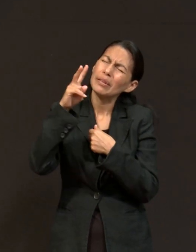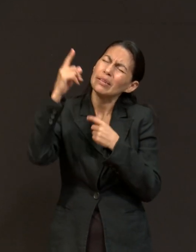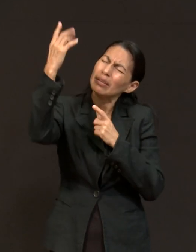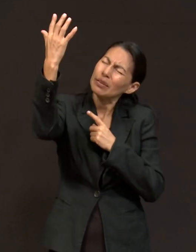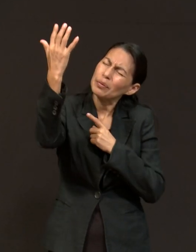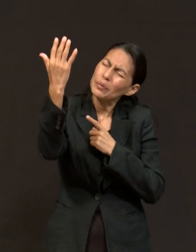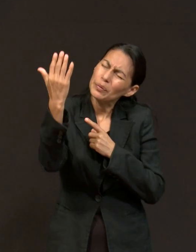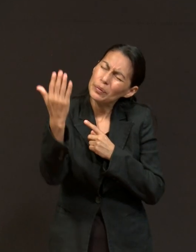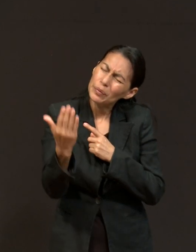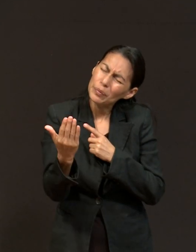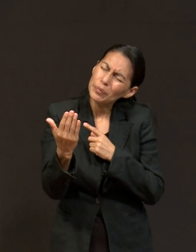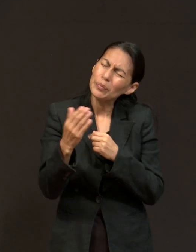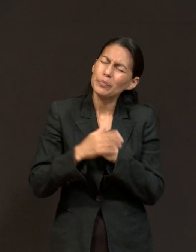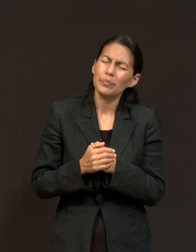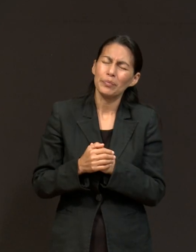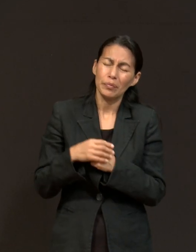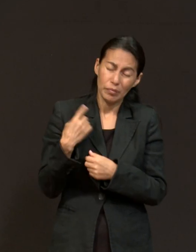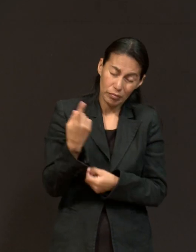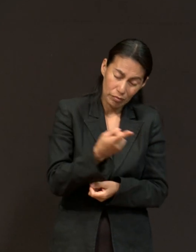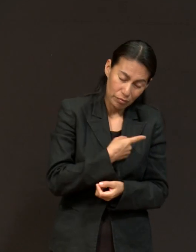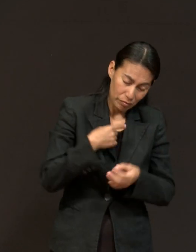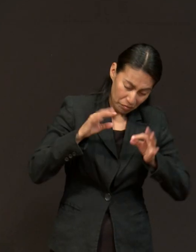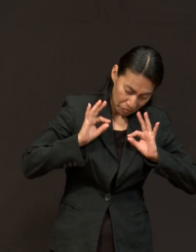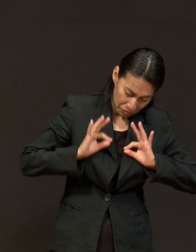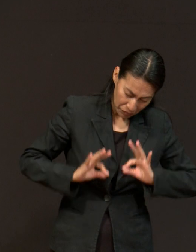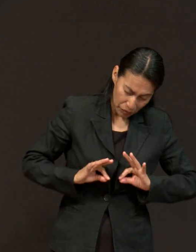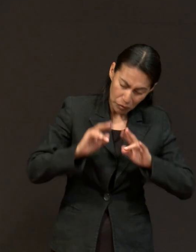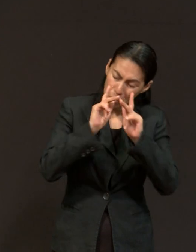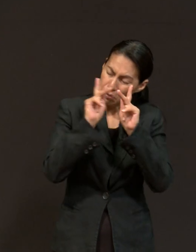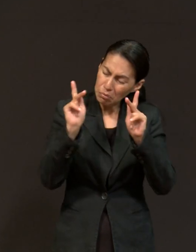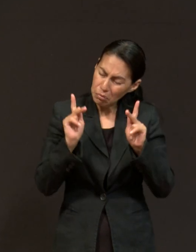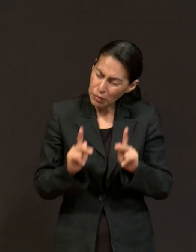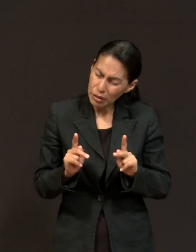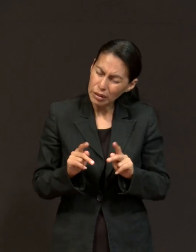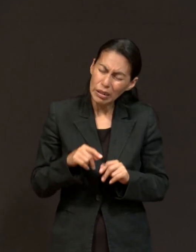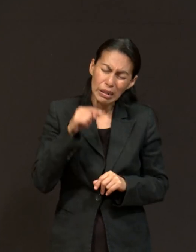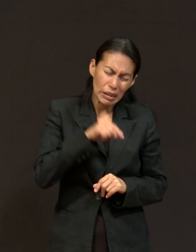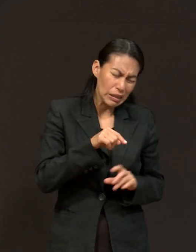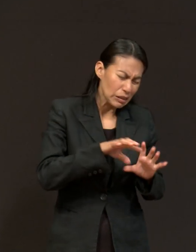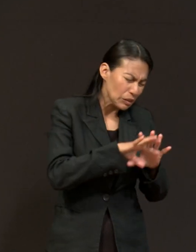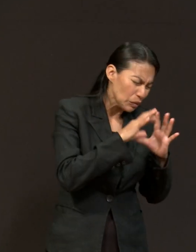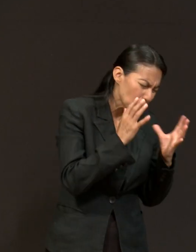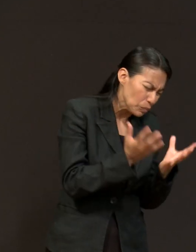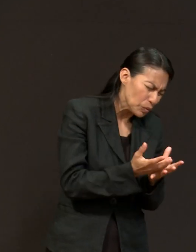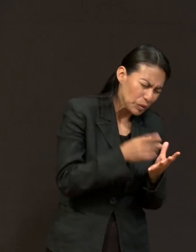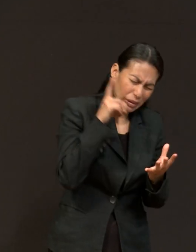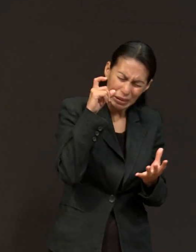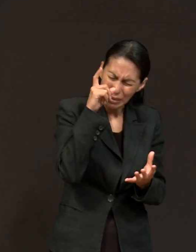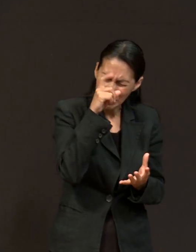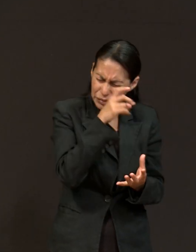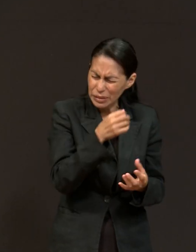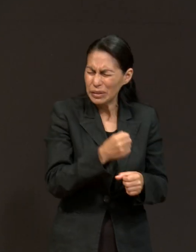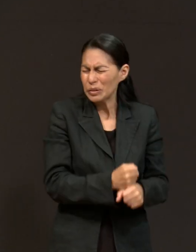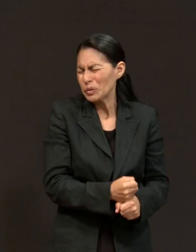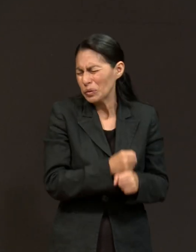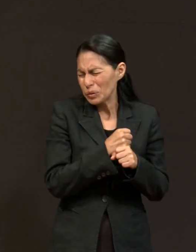Que podamos estar tranquilos y podamos estar con paz en este mundo que también tiene diversas circunstancias y